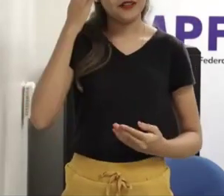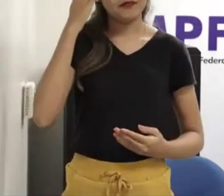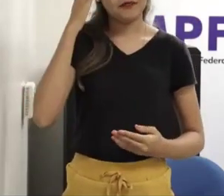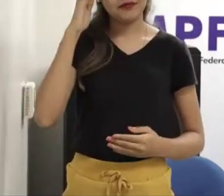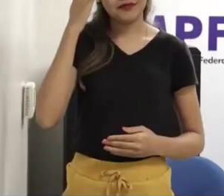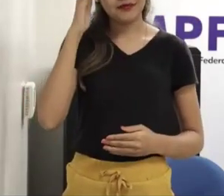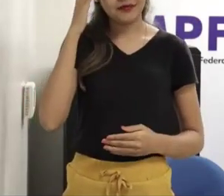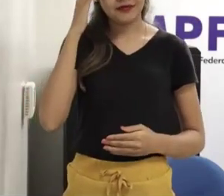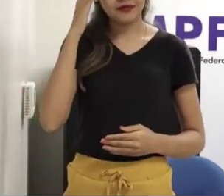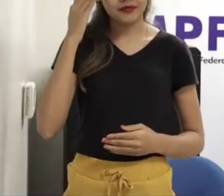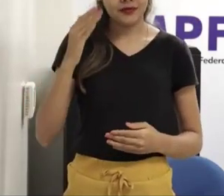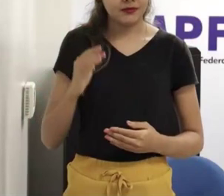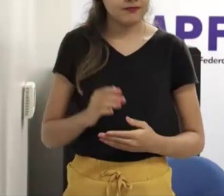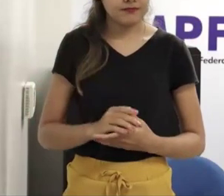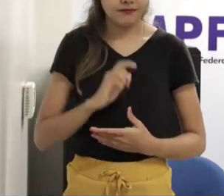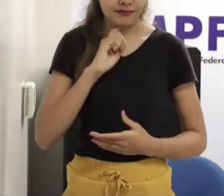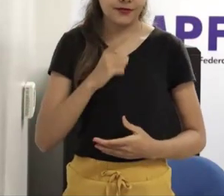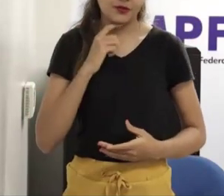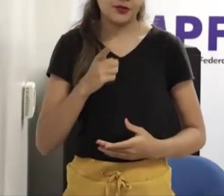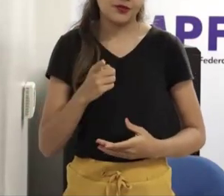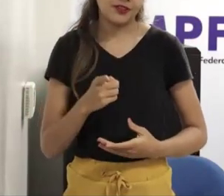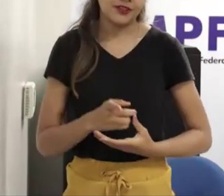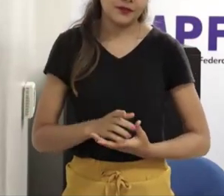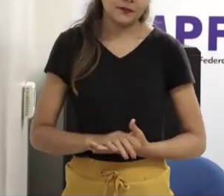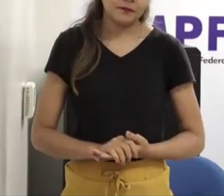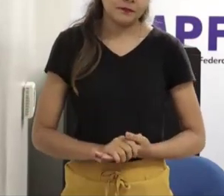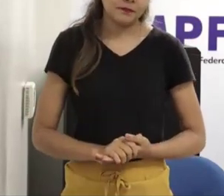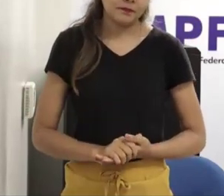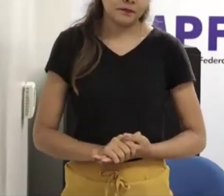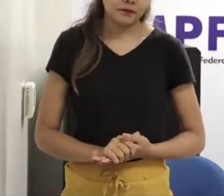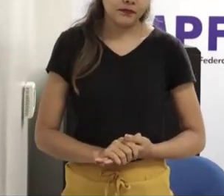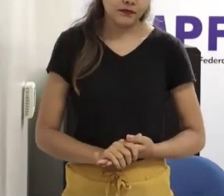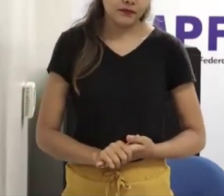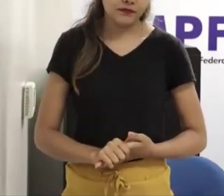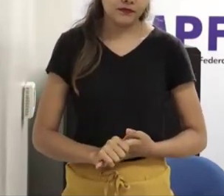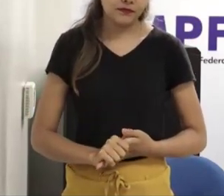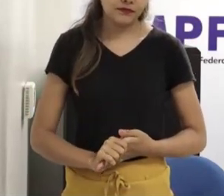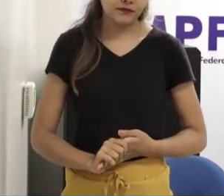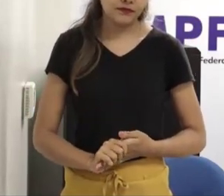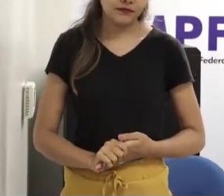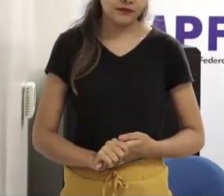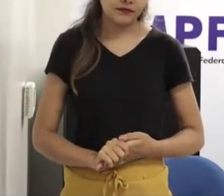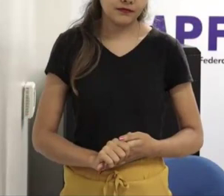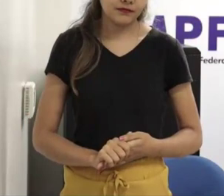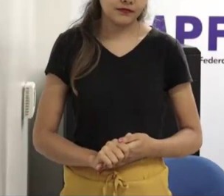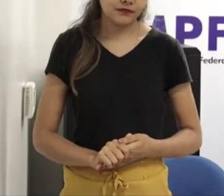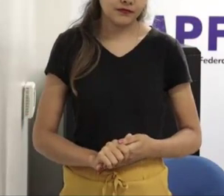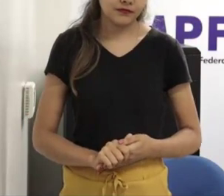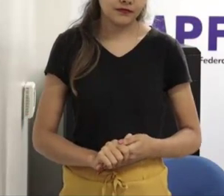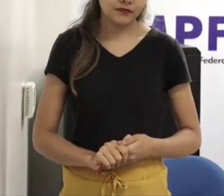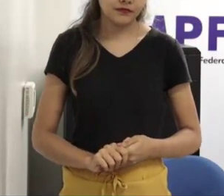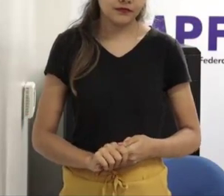moralmente errada é dois segundos, e de novo, a gente não pode ter uma interdição moral que achar que a criança no campo da